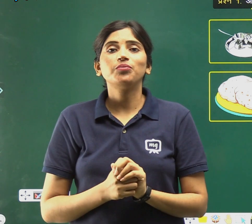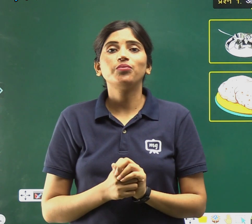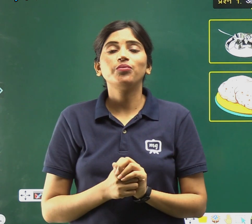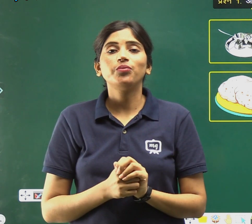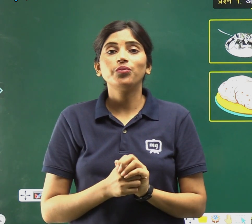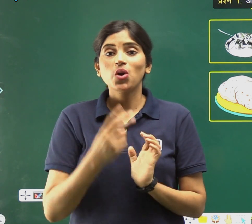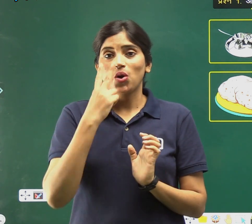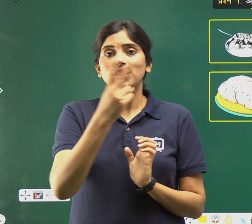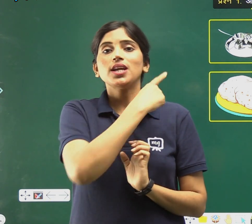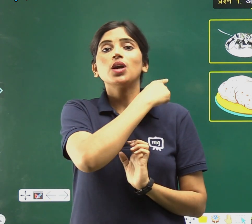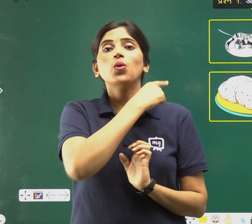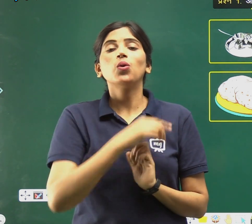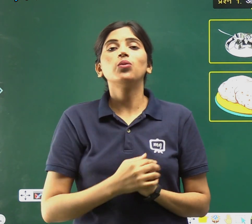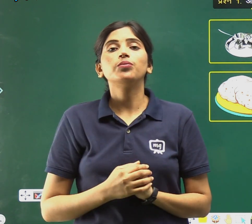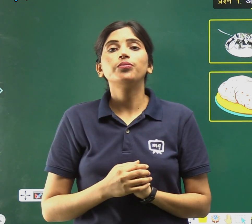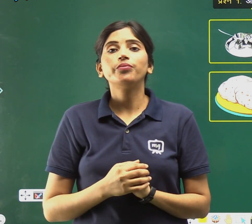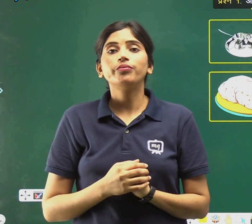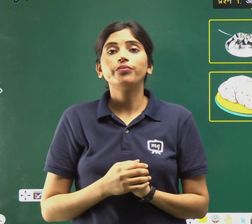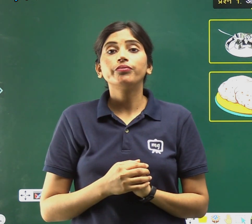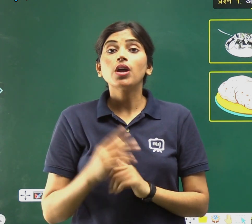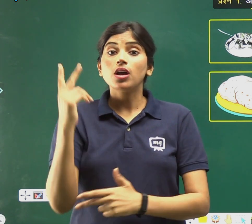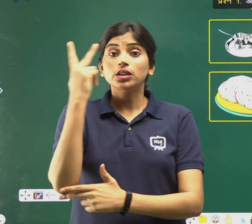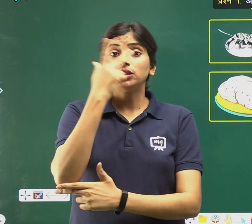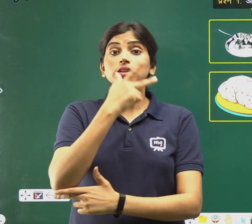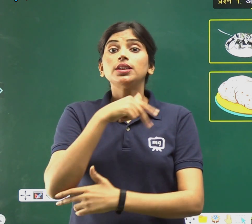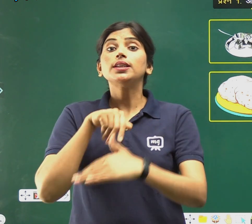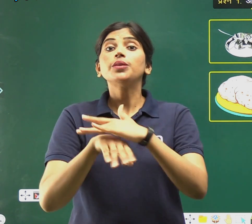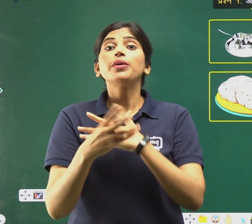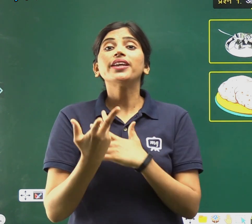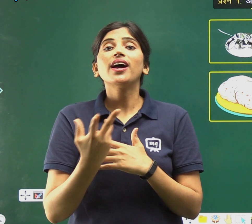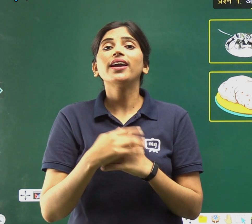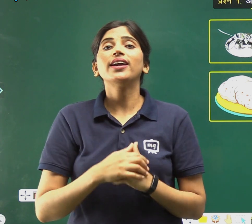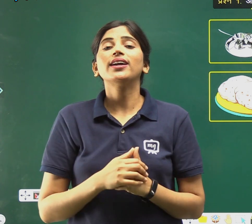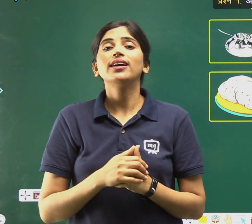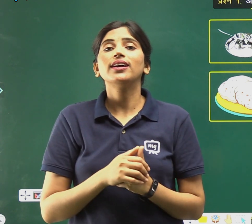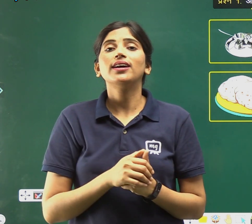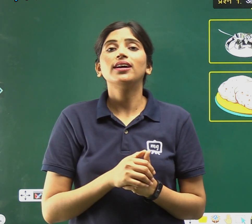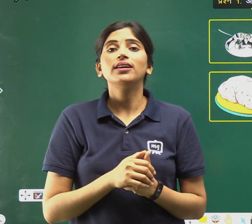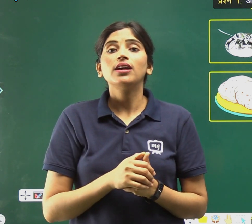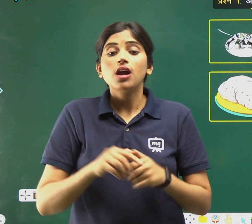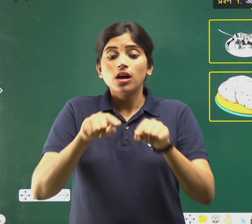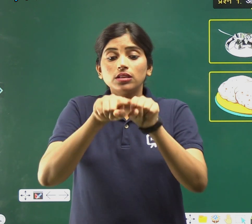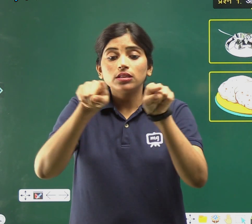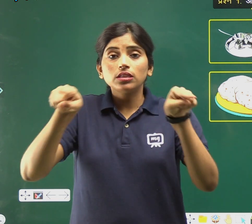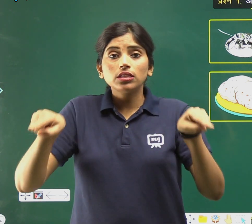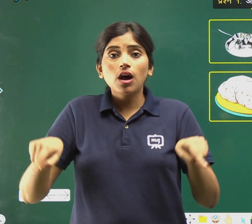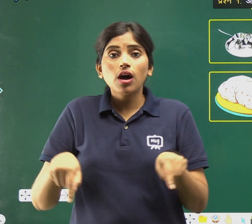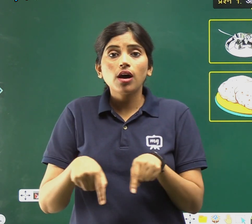देखो, ये चित्र में क्या है? ठाली